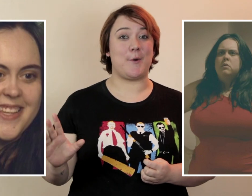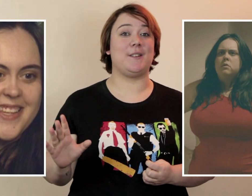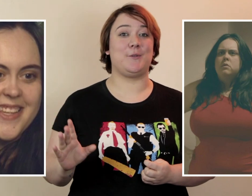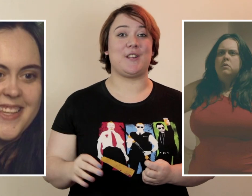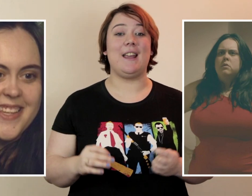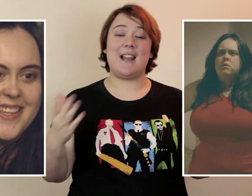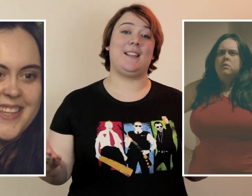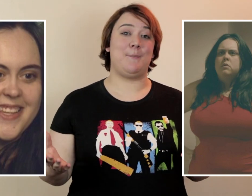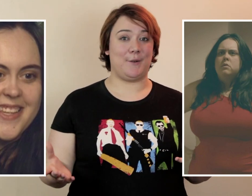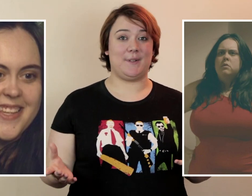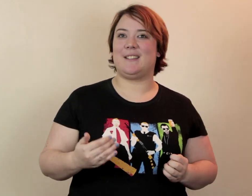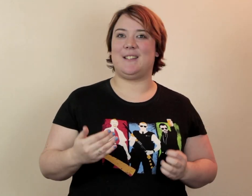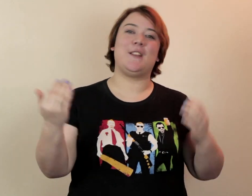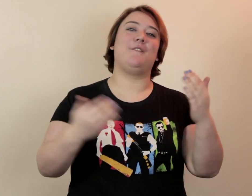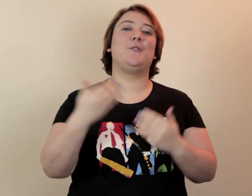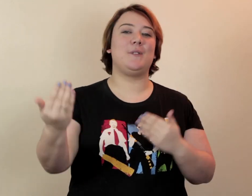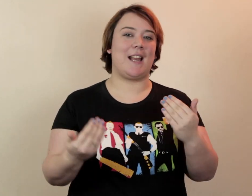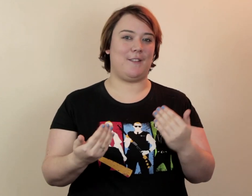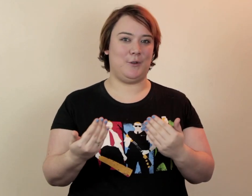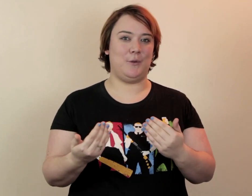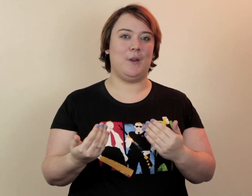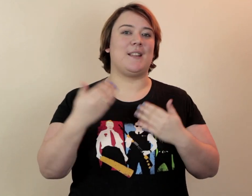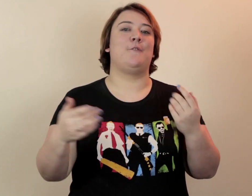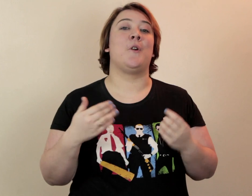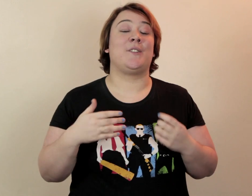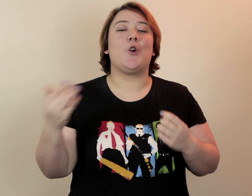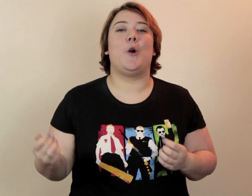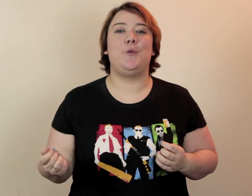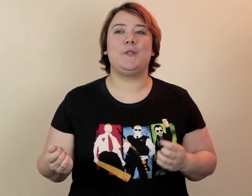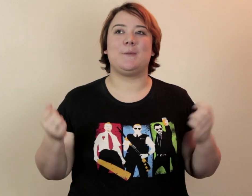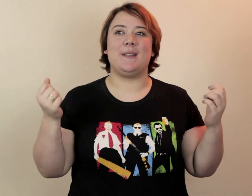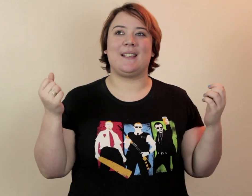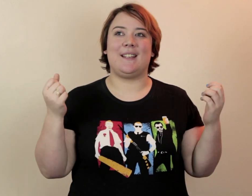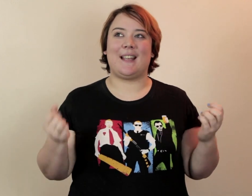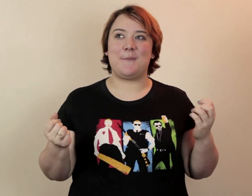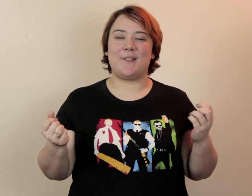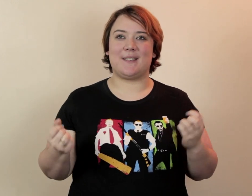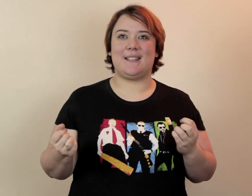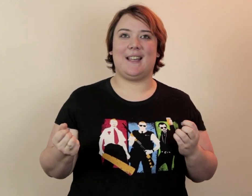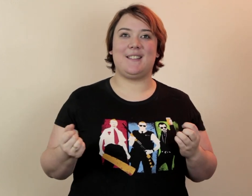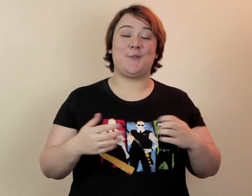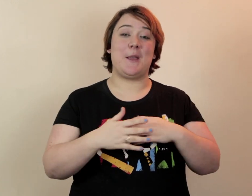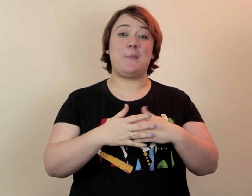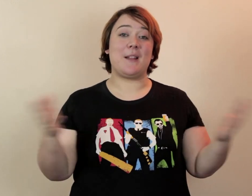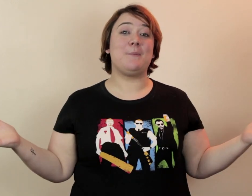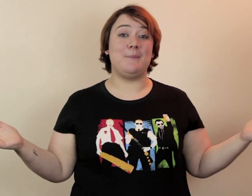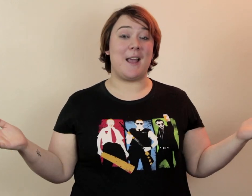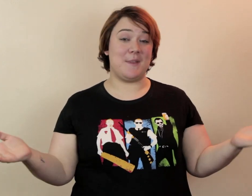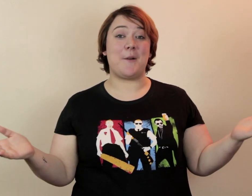aborder ce sujet Et la série parle de ça Si vous avez vécu ce qu'elle a vécu Vous allez vous reconnaître encore plus Mais ce qui était très bien dans cette série C'est que je voyais plein d'amis à